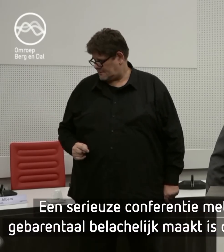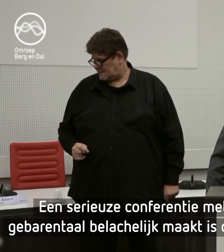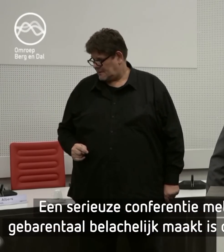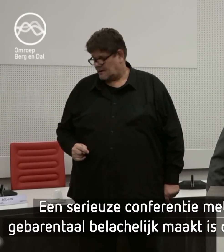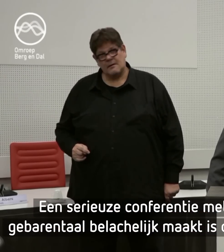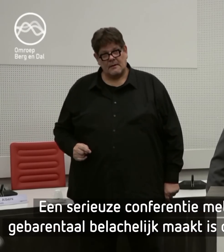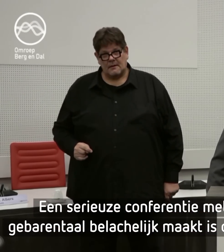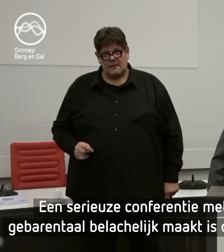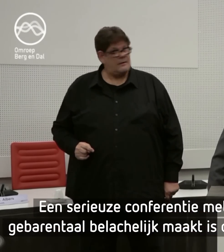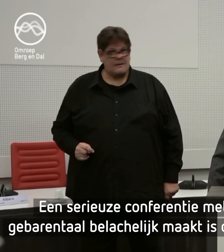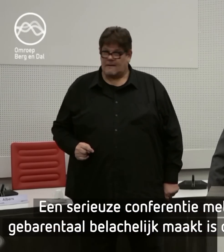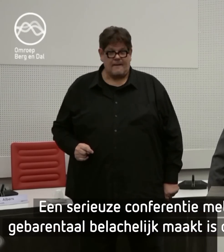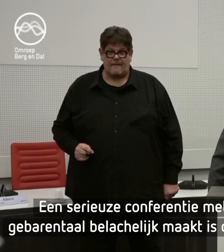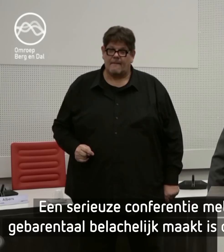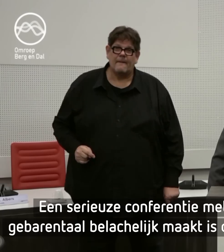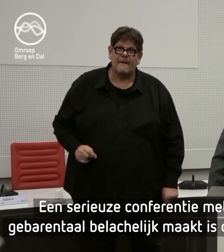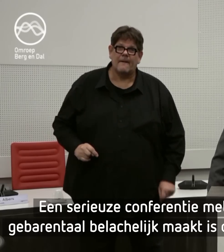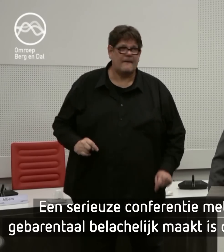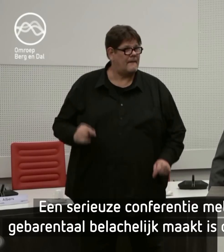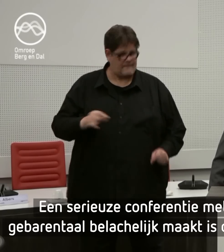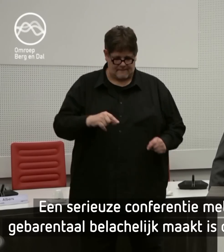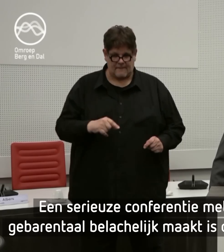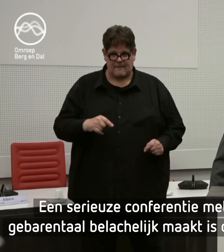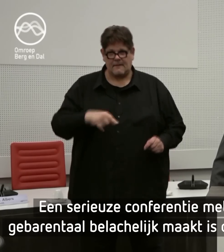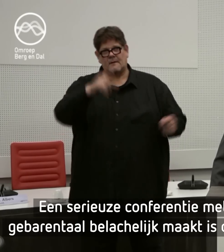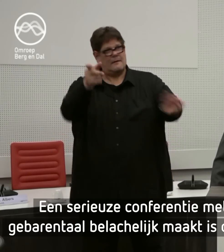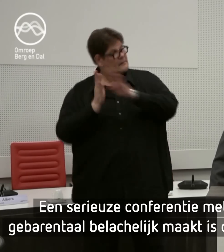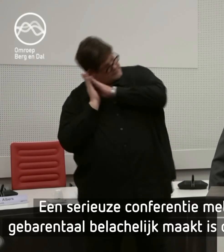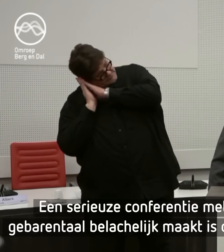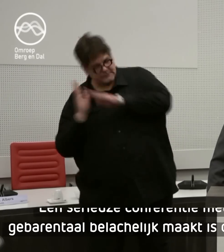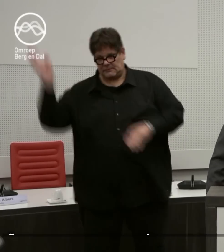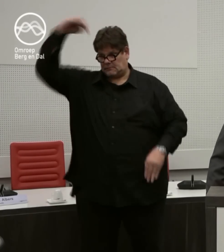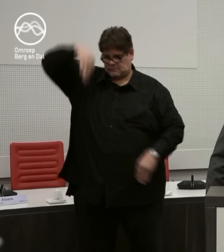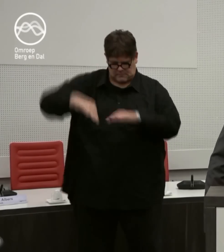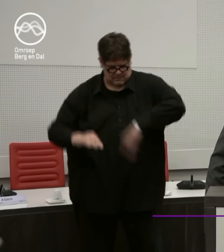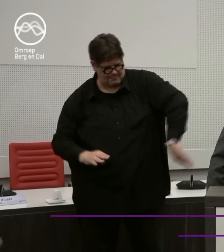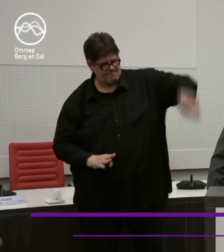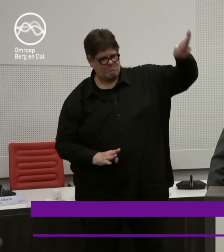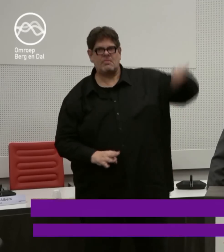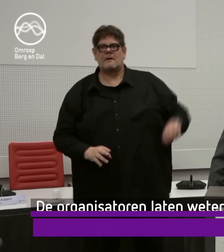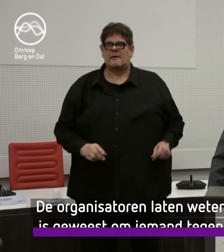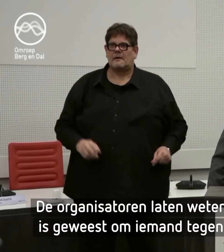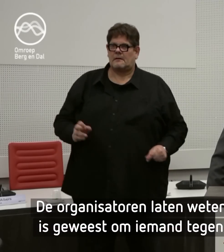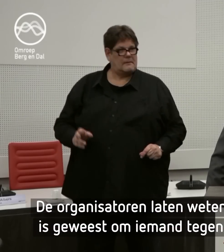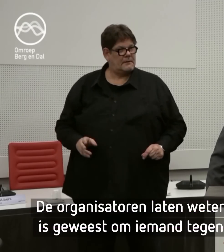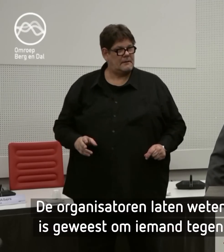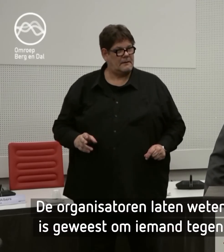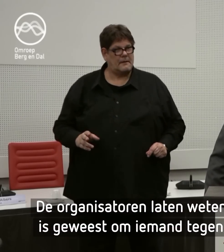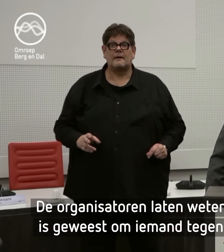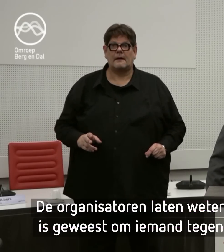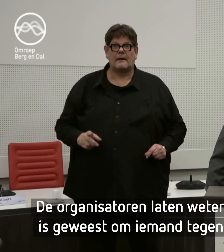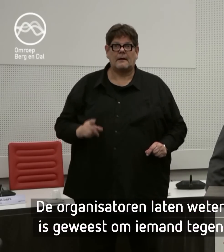Maar we laten ons niet echt uit het veld slaan. In samenwerking met de gemeente Bergendal en de collega-organisatoren in Bergendal